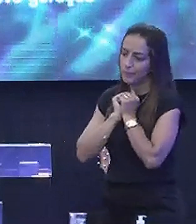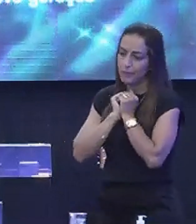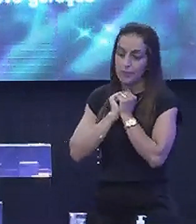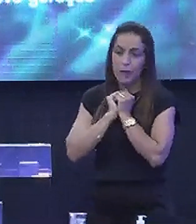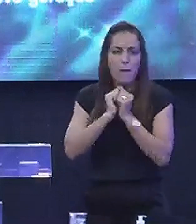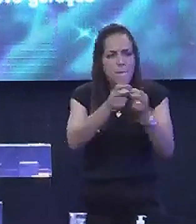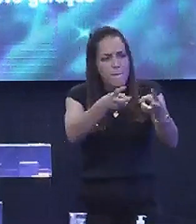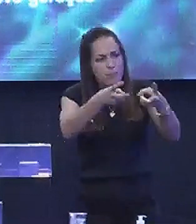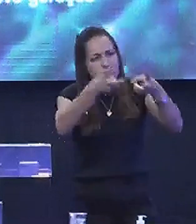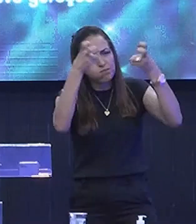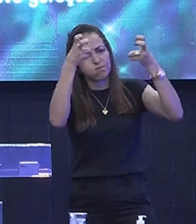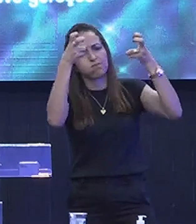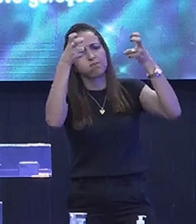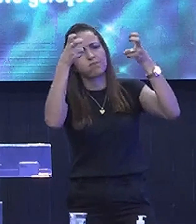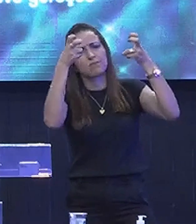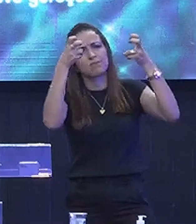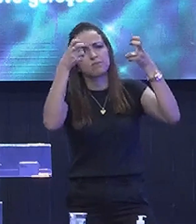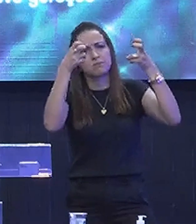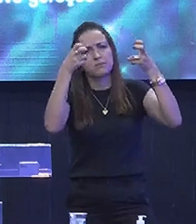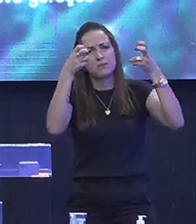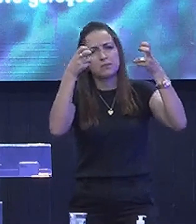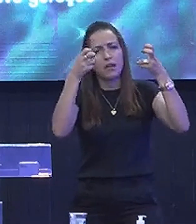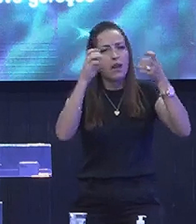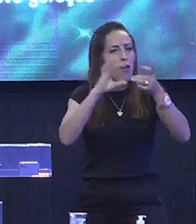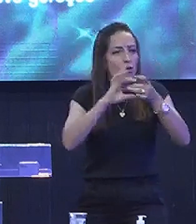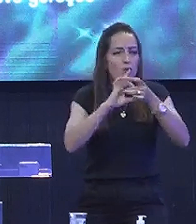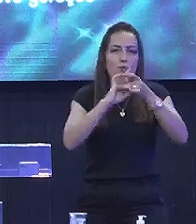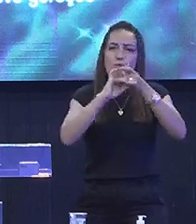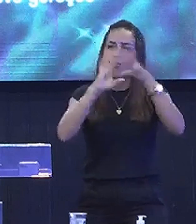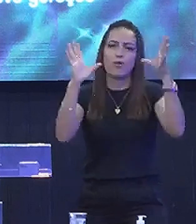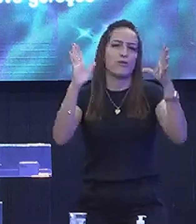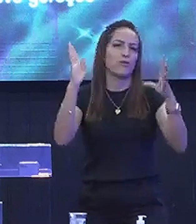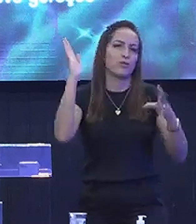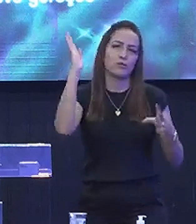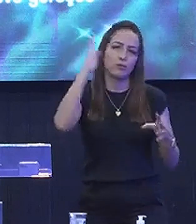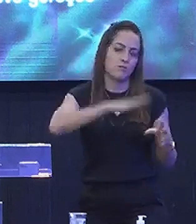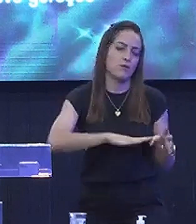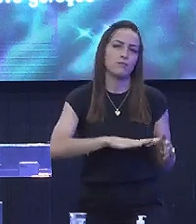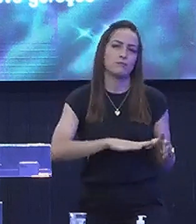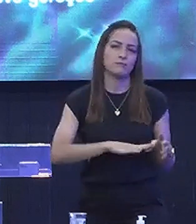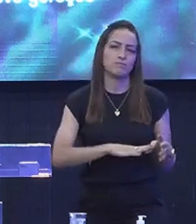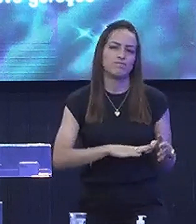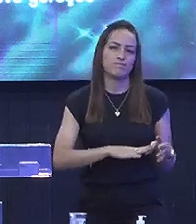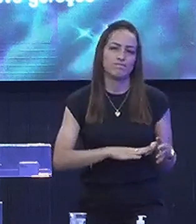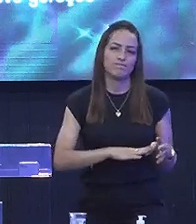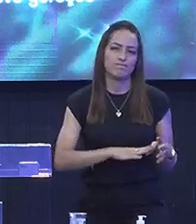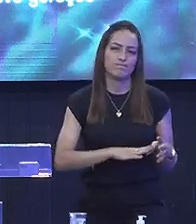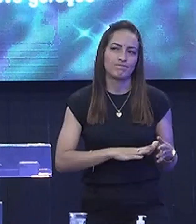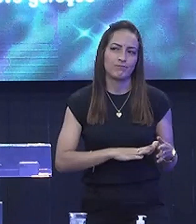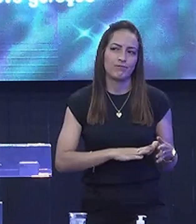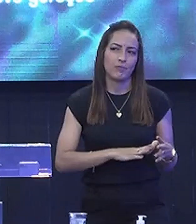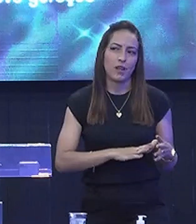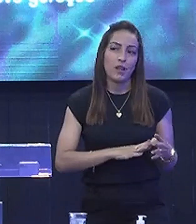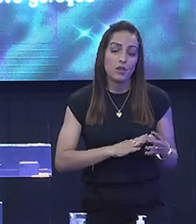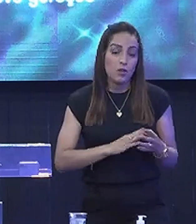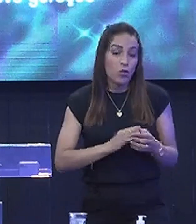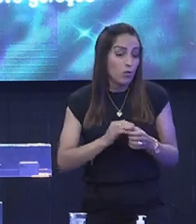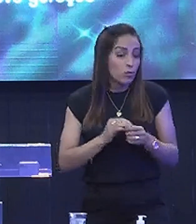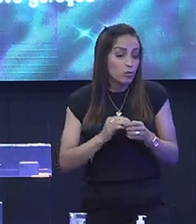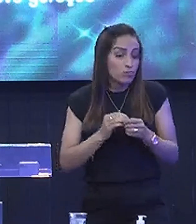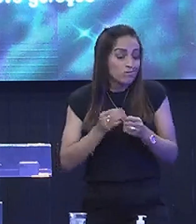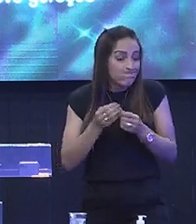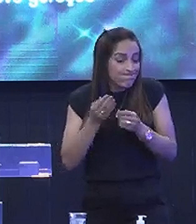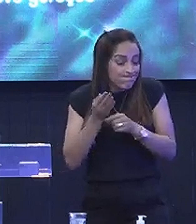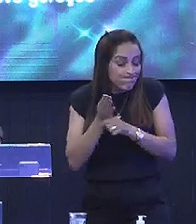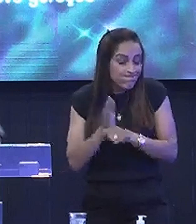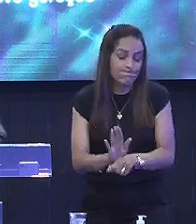Escute Ele não nos Livra do vale Ele não nos Poupa do vale